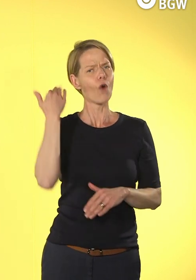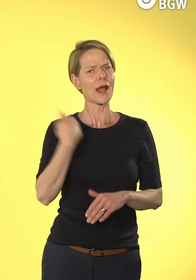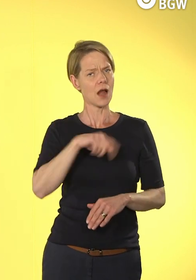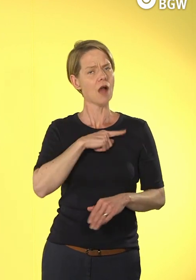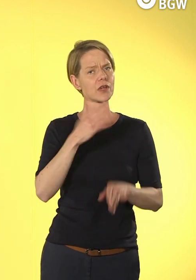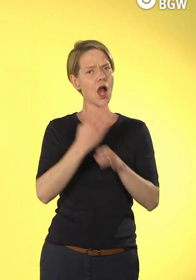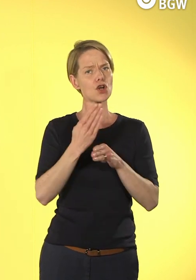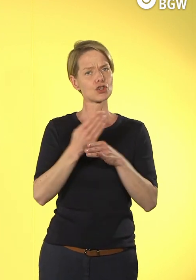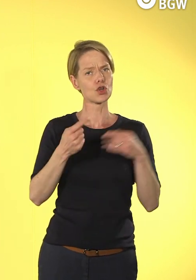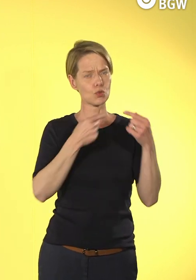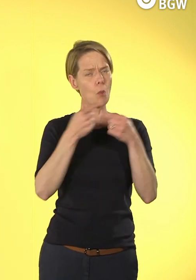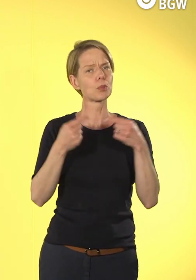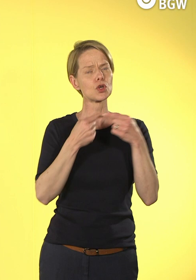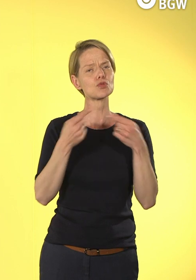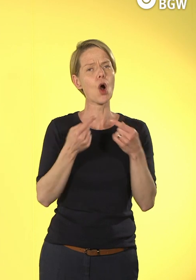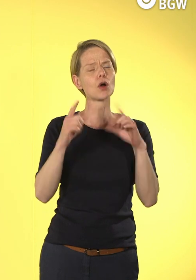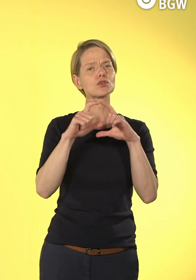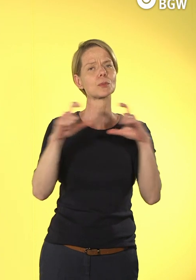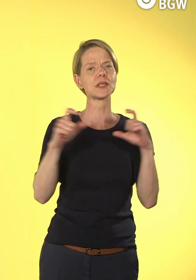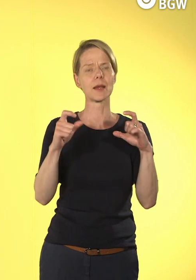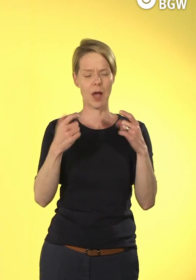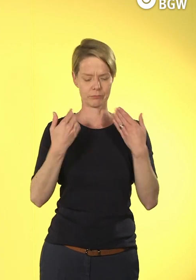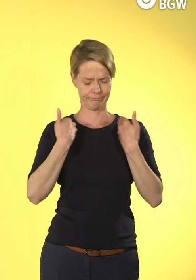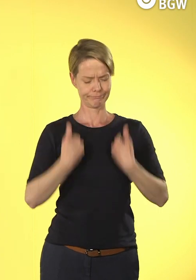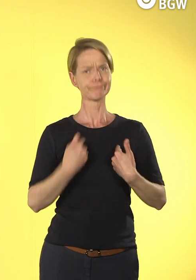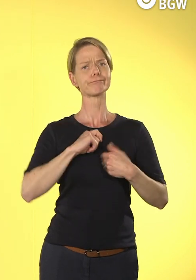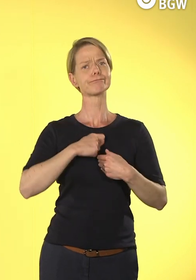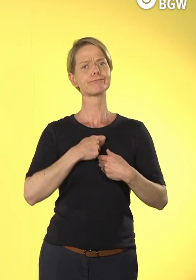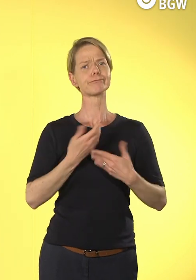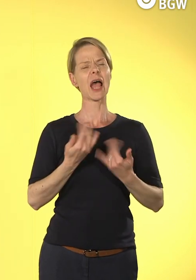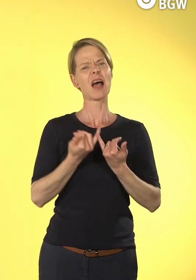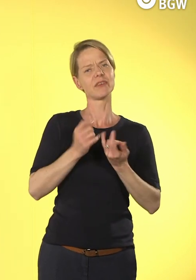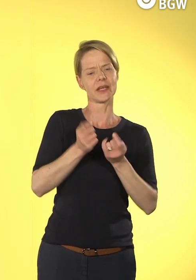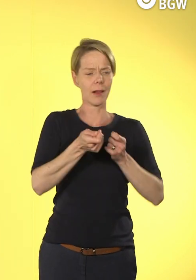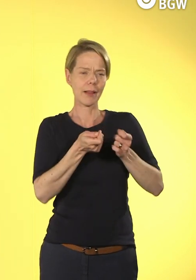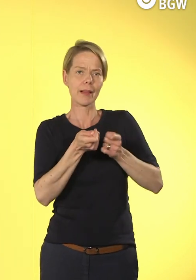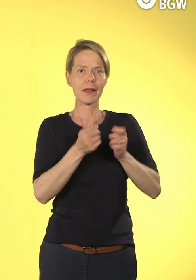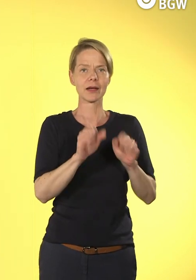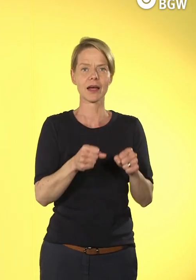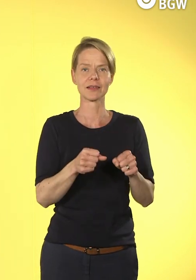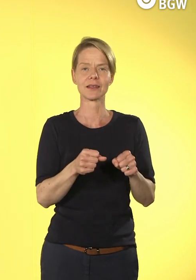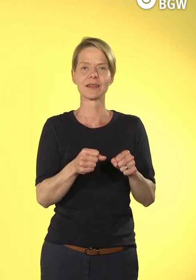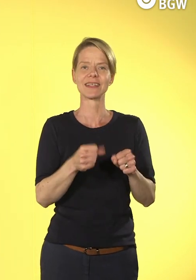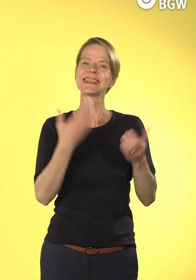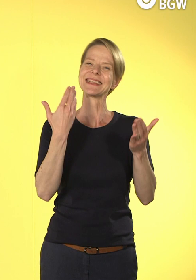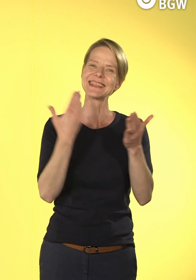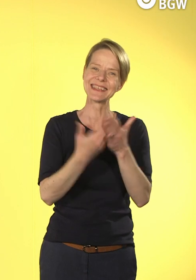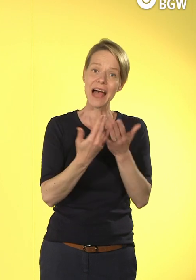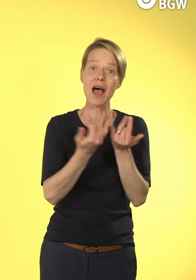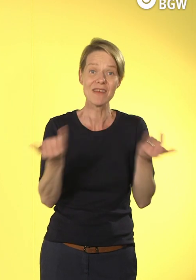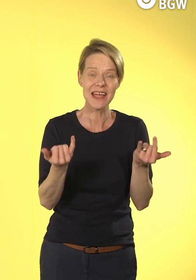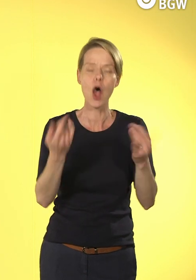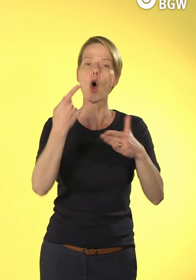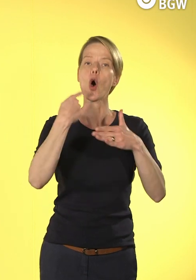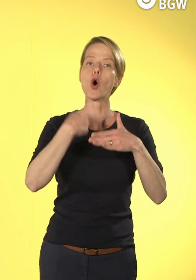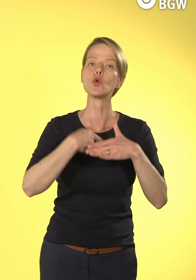Publikum die Frage, wie kann man Haltungen verändern? Wir brauchen eine Kultur, eine Betriebskultur, wo